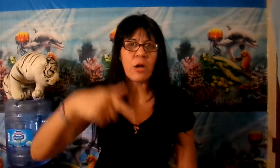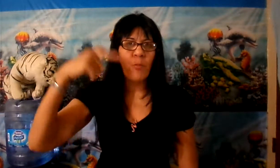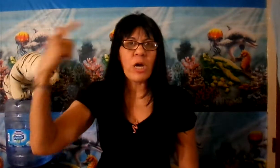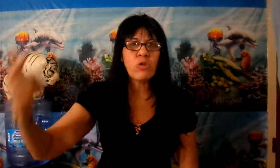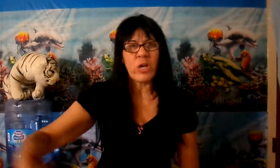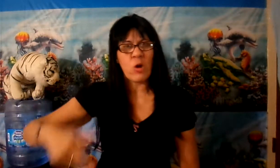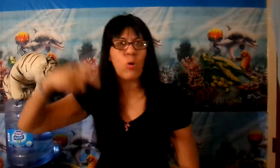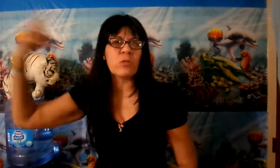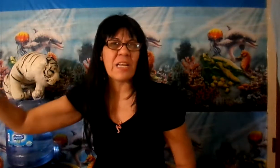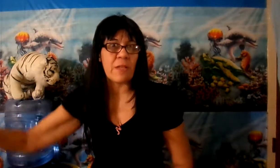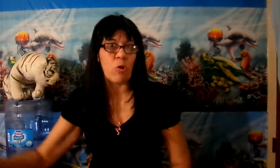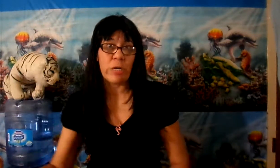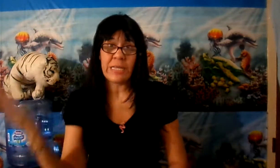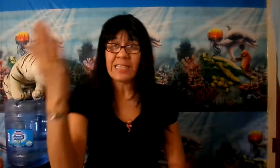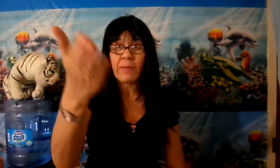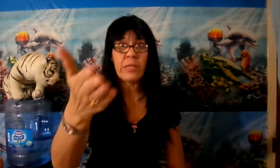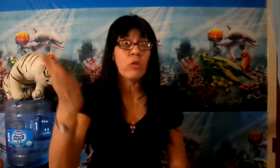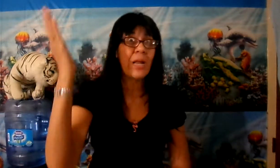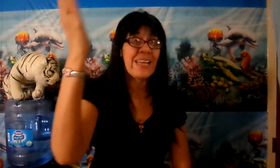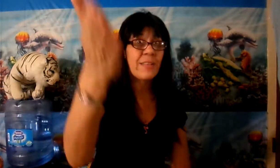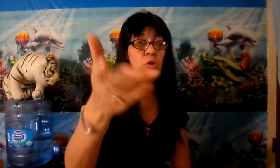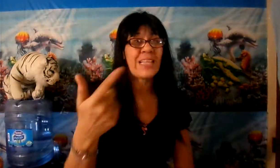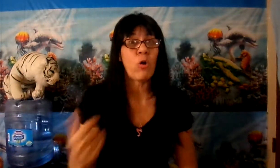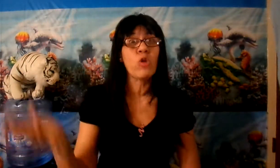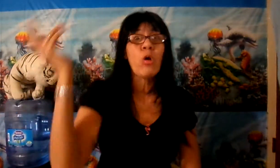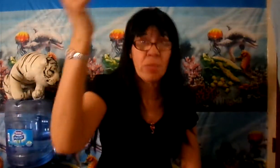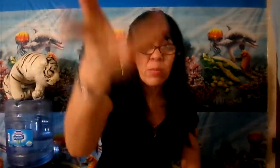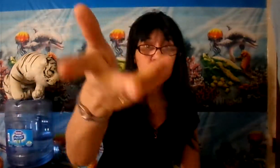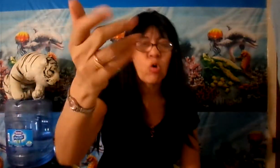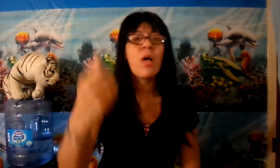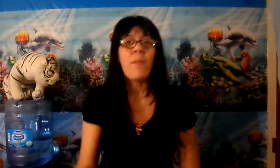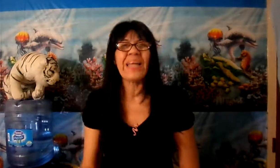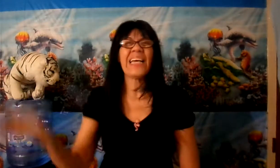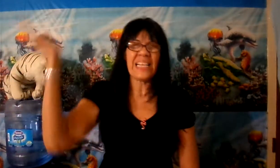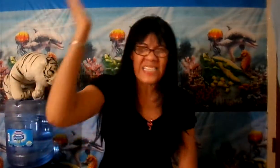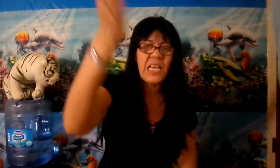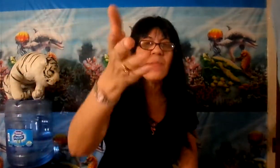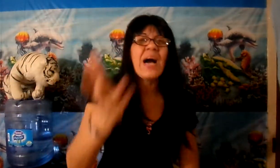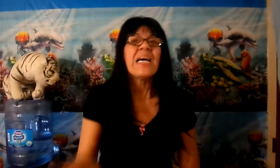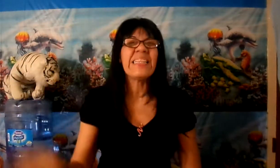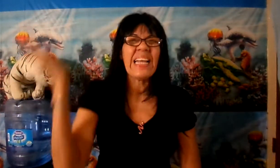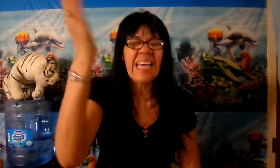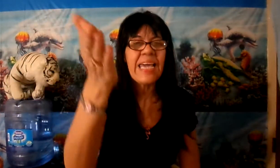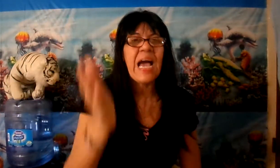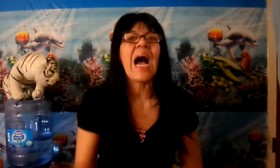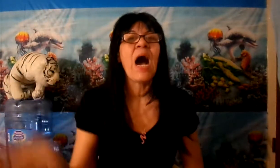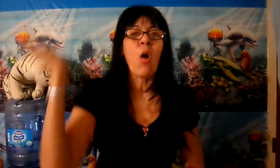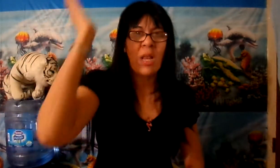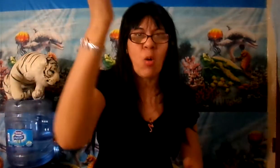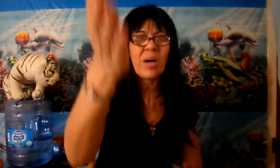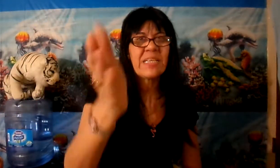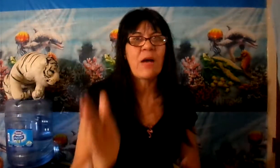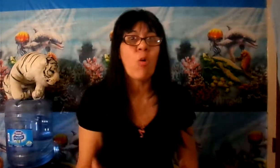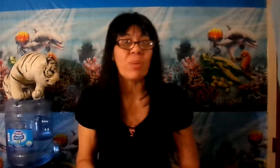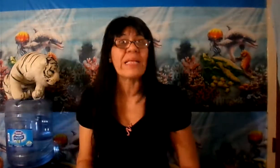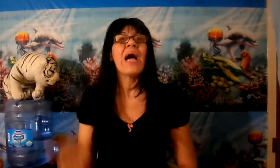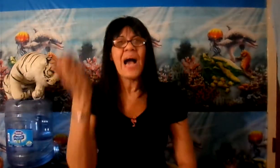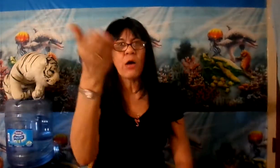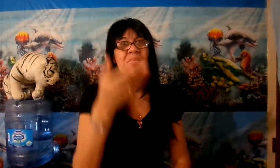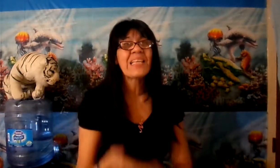puesto en contra de Dios y está viniendo la ira de Dios. Está cogiendo el mismo otro para que le sirva de ley a la humanidad completa. Ahora te estás